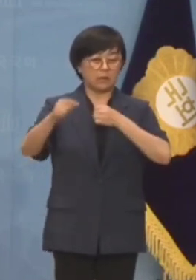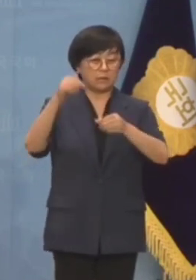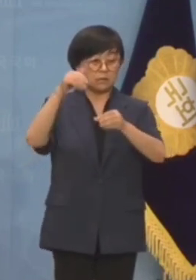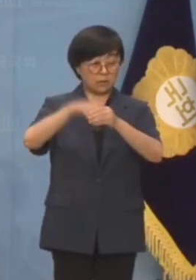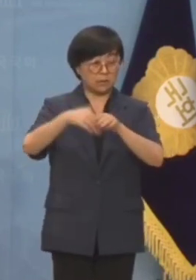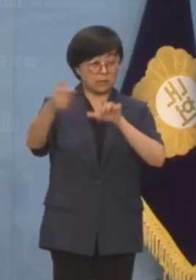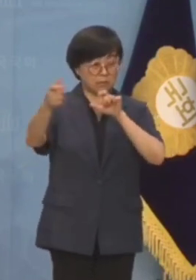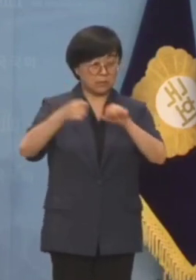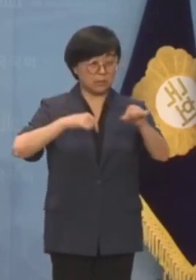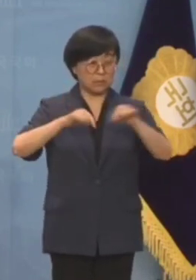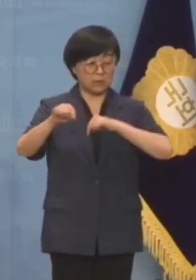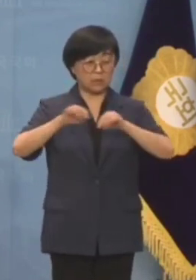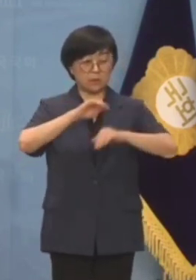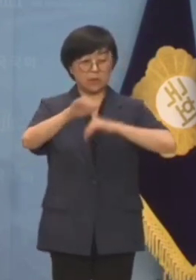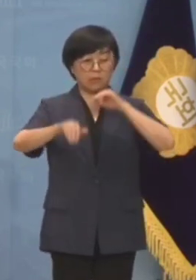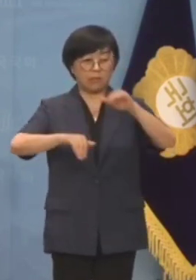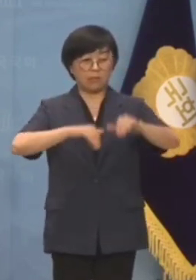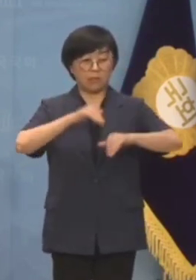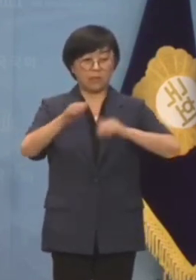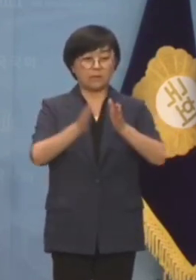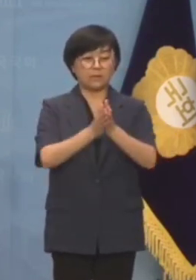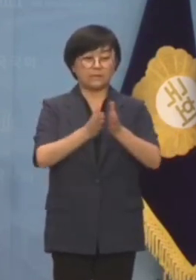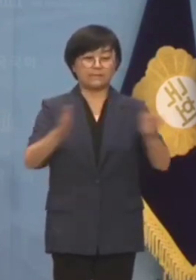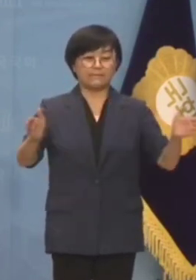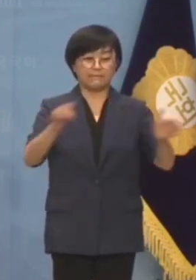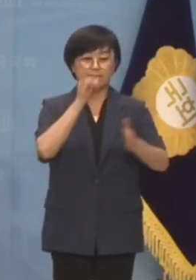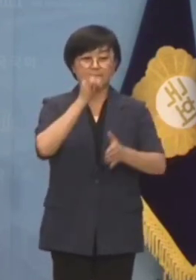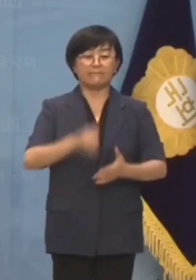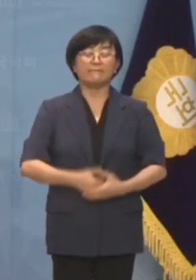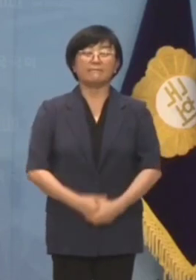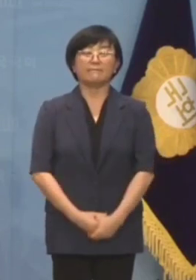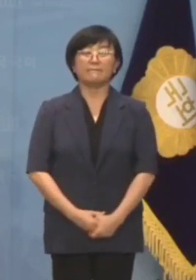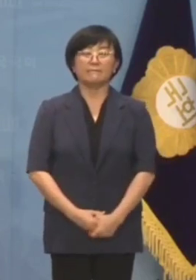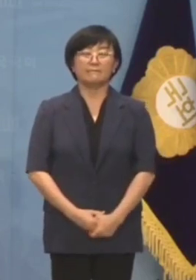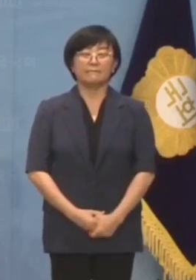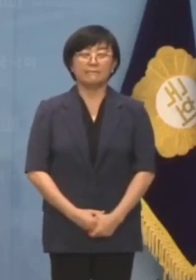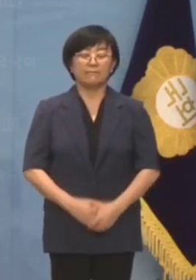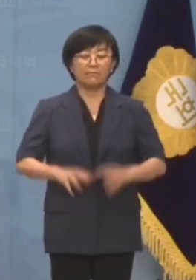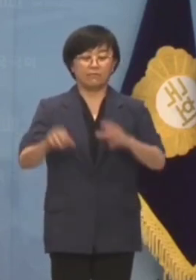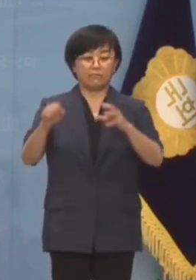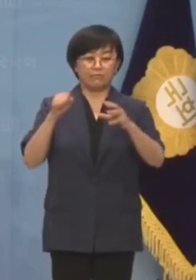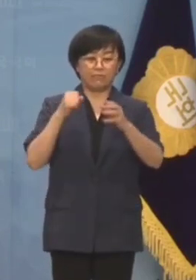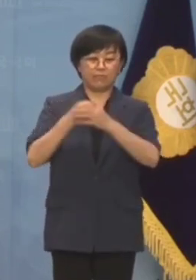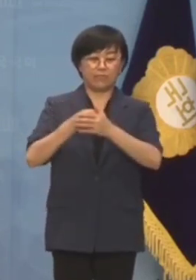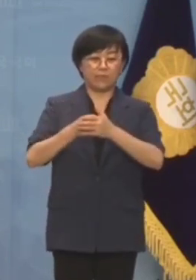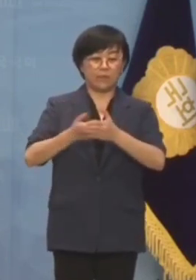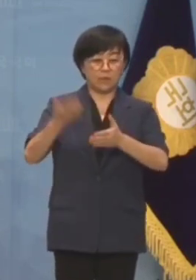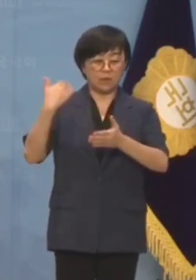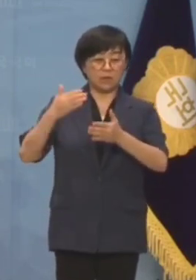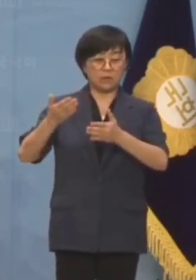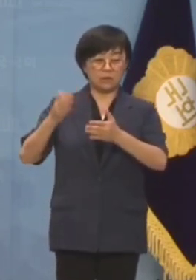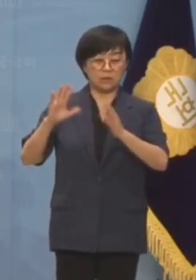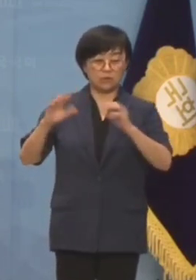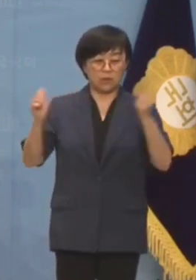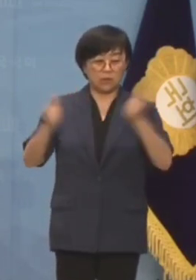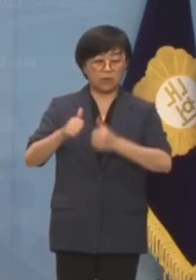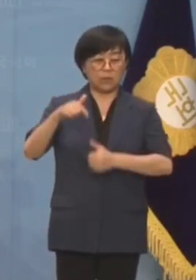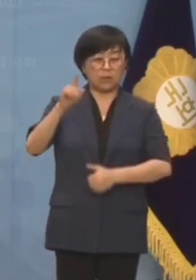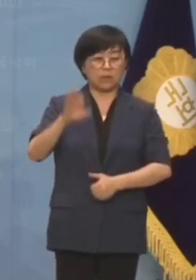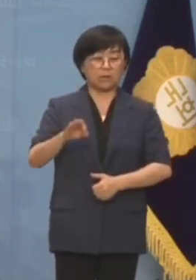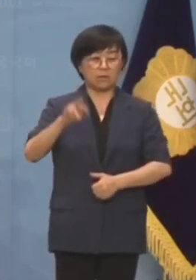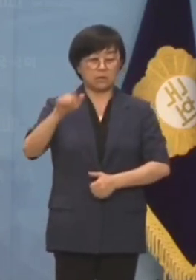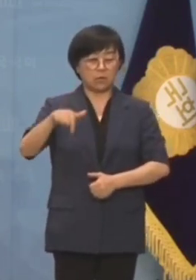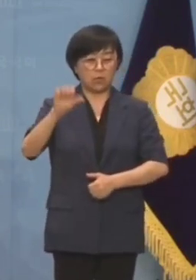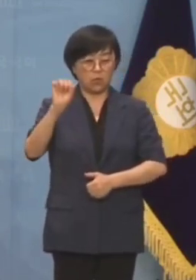앞두고 정치개입의 기지개를 다시 켜고 있습니다. 국민의힘 전 의원 출신의 강석호